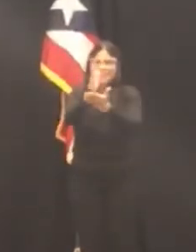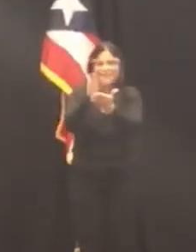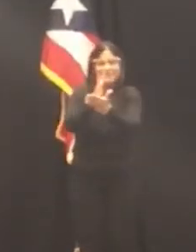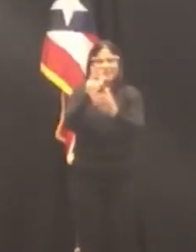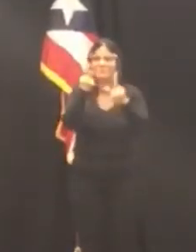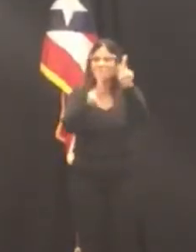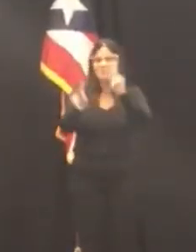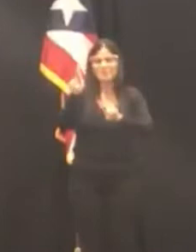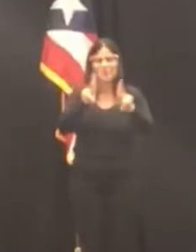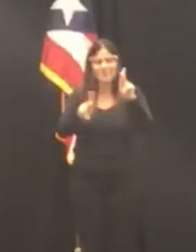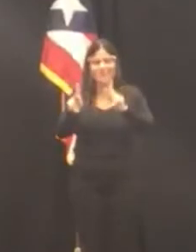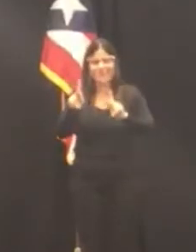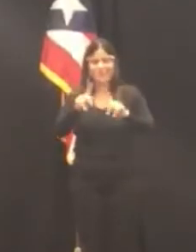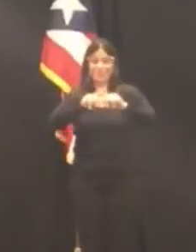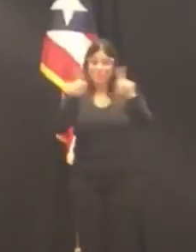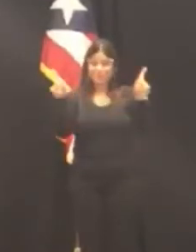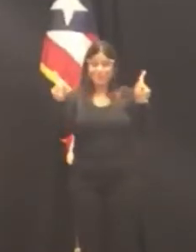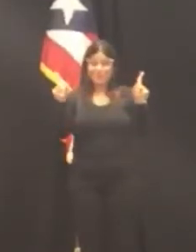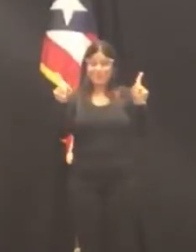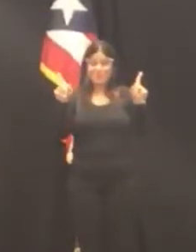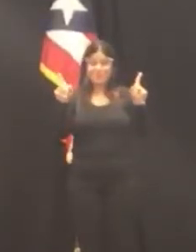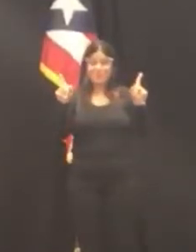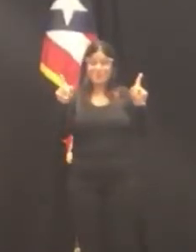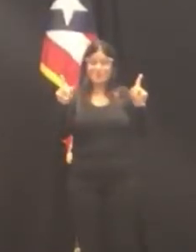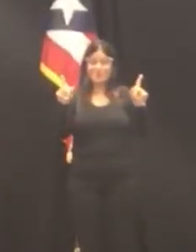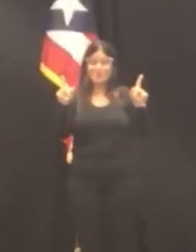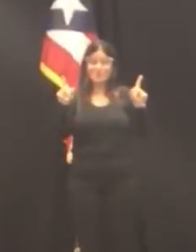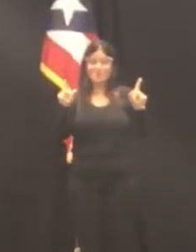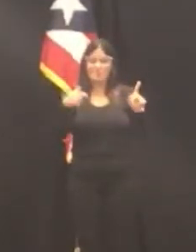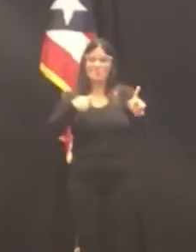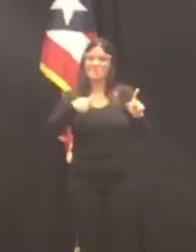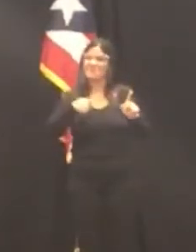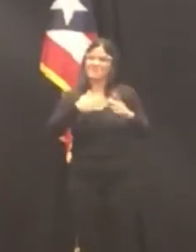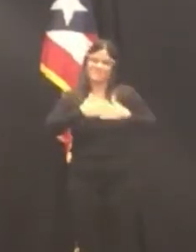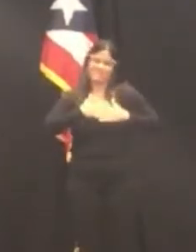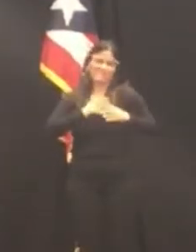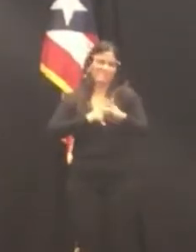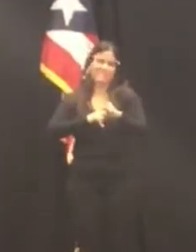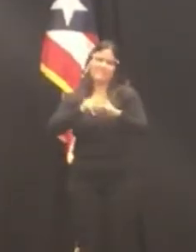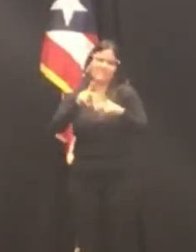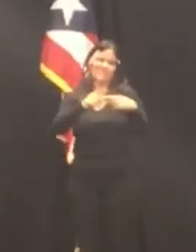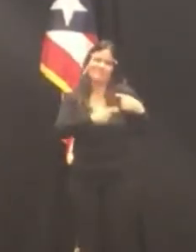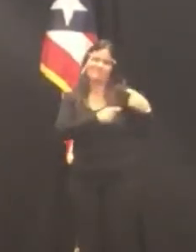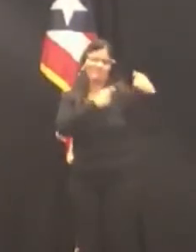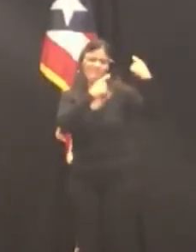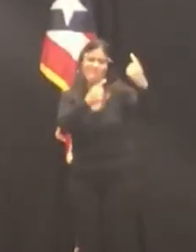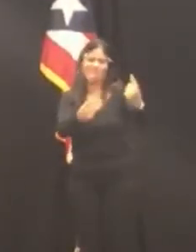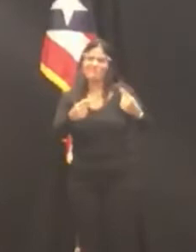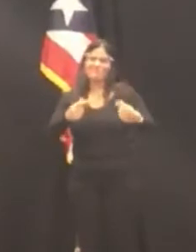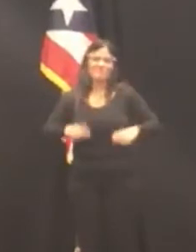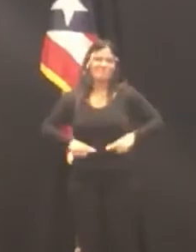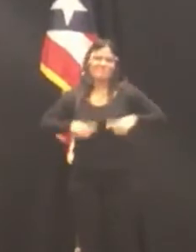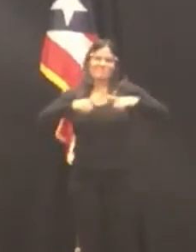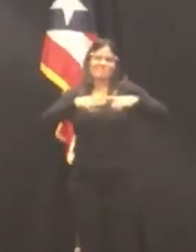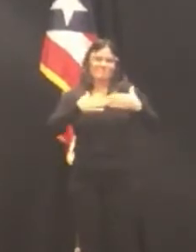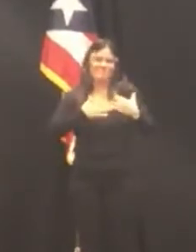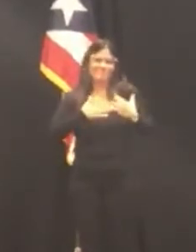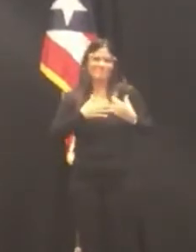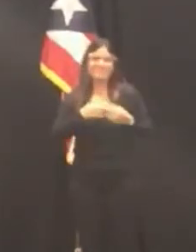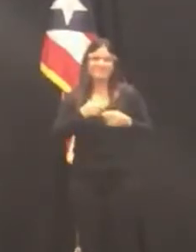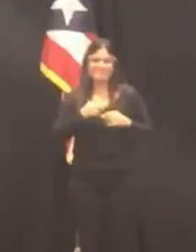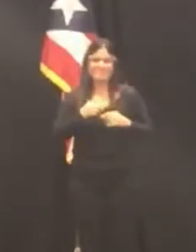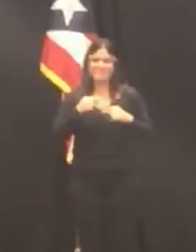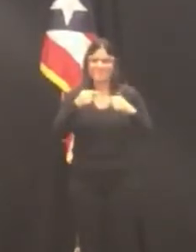y, sobre todo, lo que ha sido mi trayectoria profesional de toda mi vida, la defensa de los derechos de las